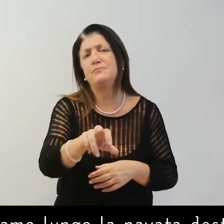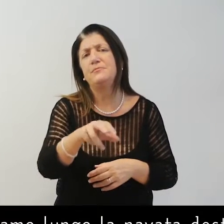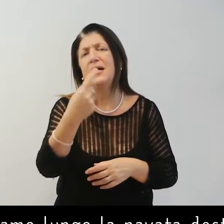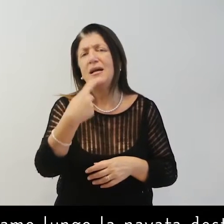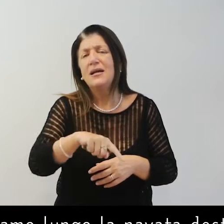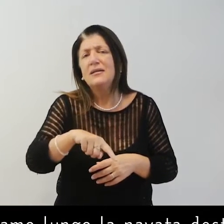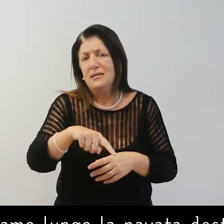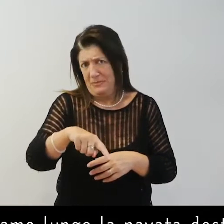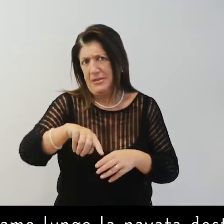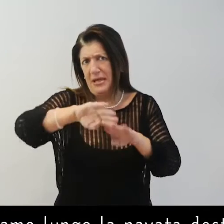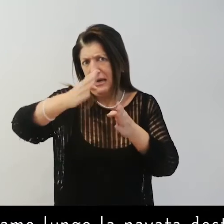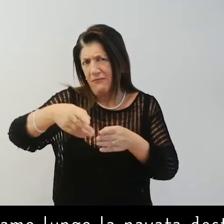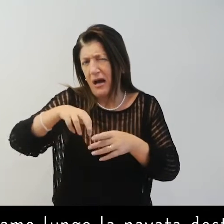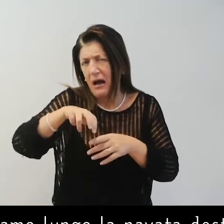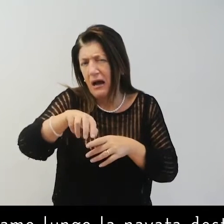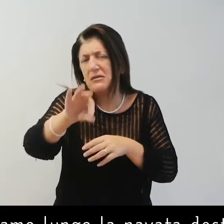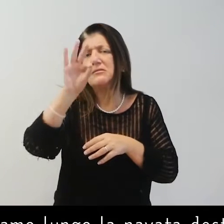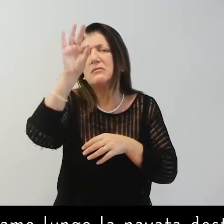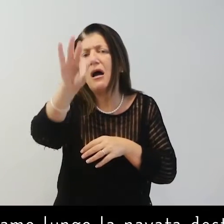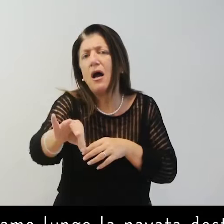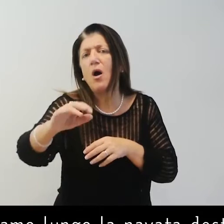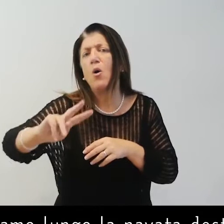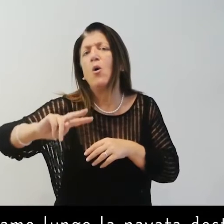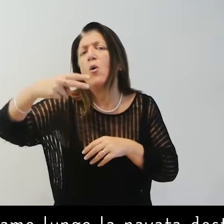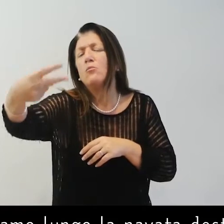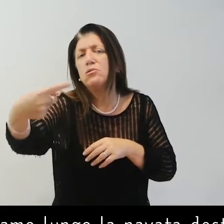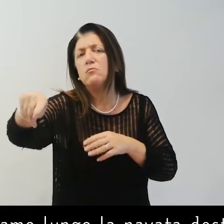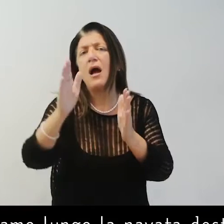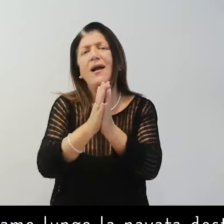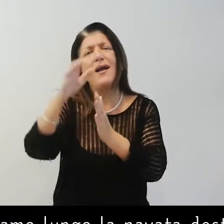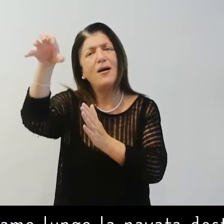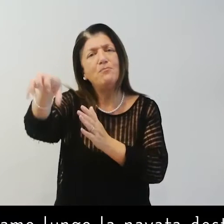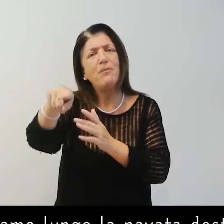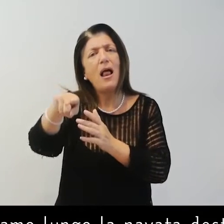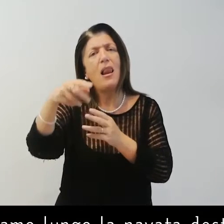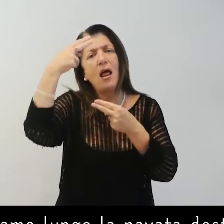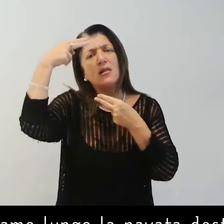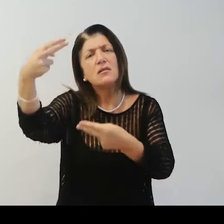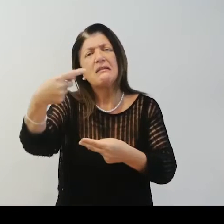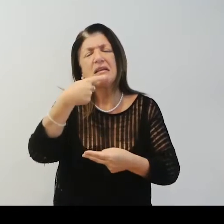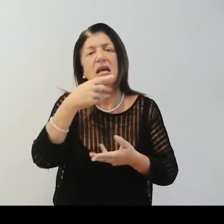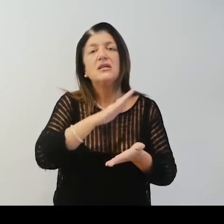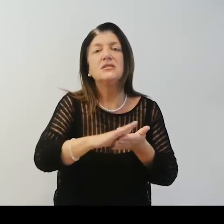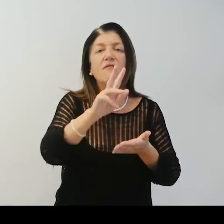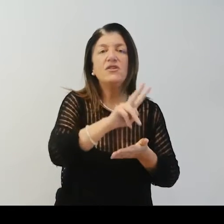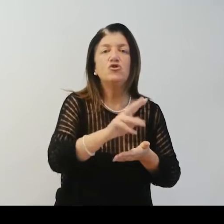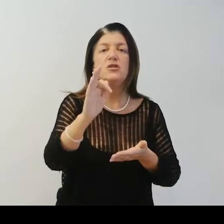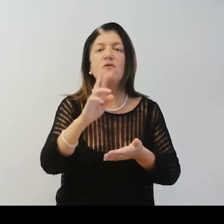Proseguiamo lungo la navata destra. E superata la cappella successiva, dedicata a San Vincenzo